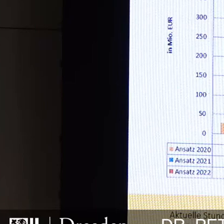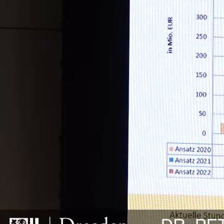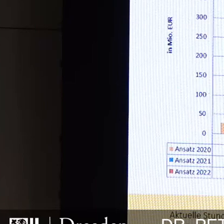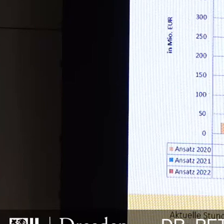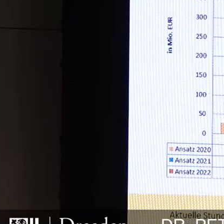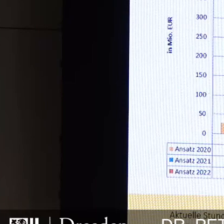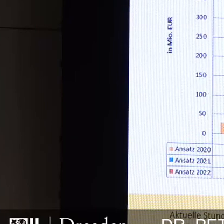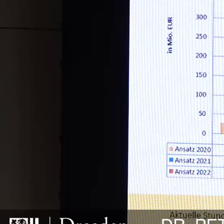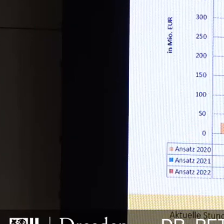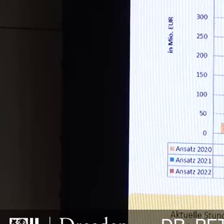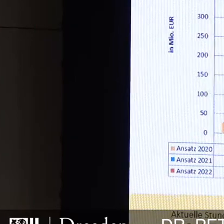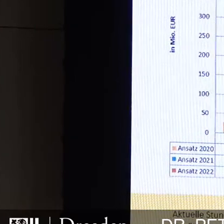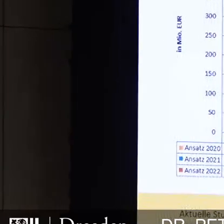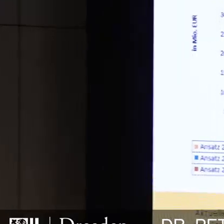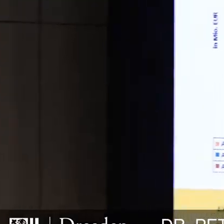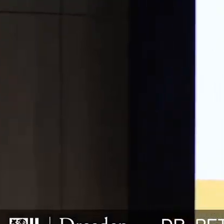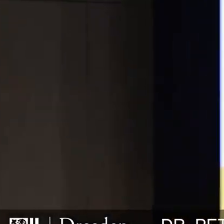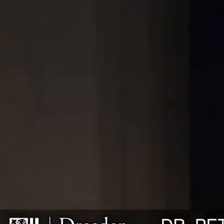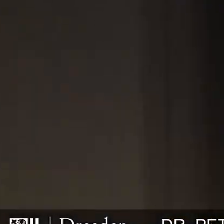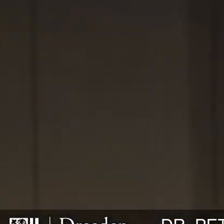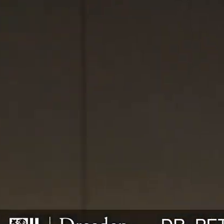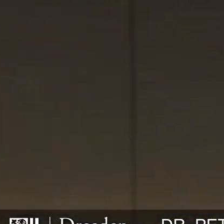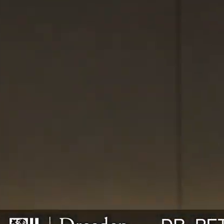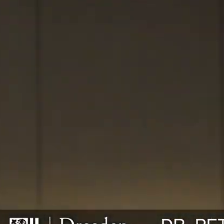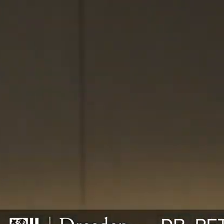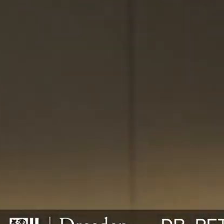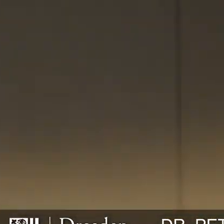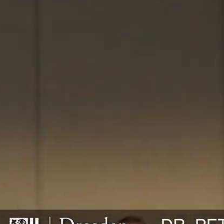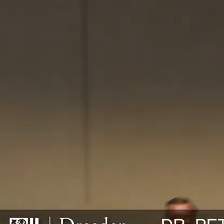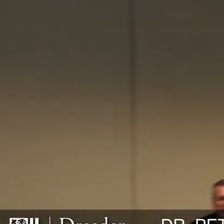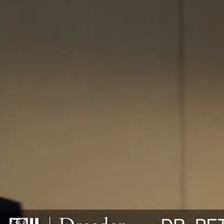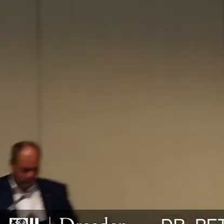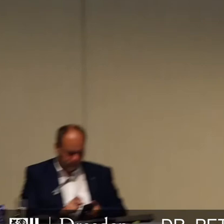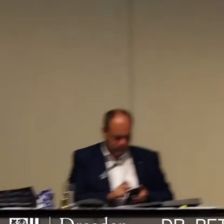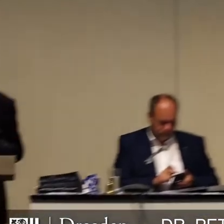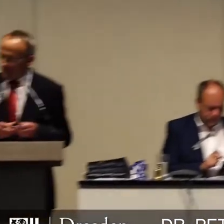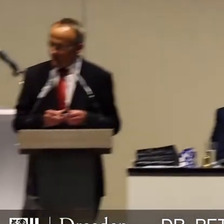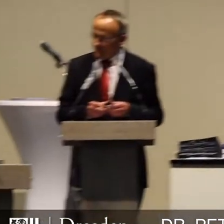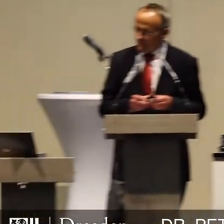Bäume haben und die auch zusätzlich gießen müssen.